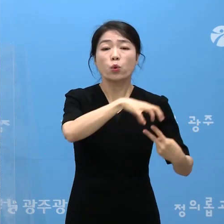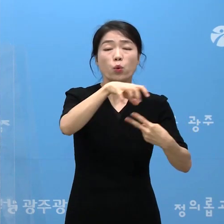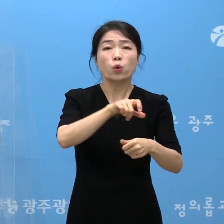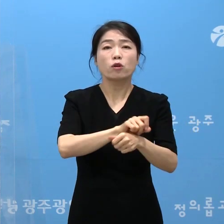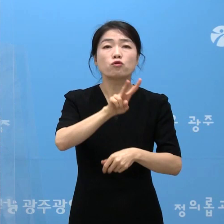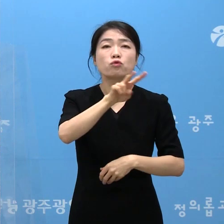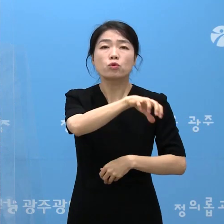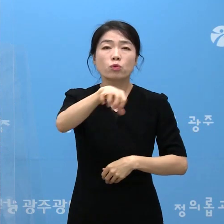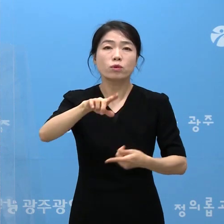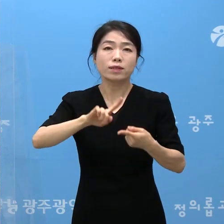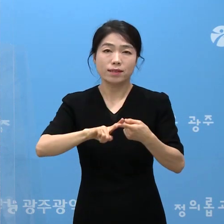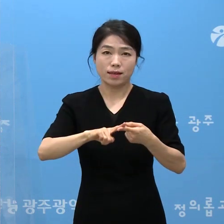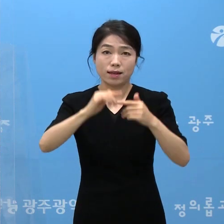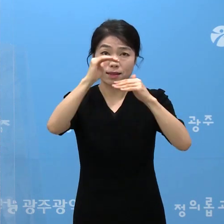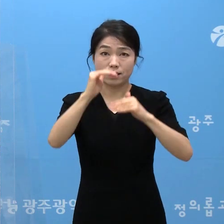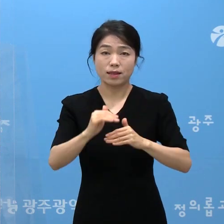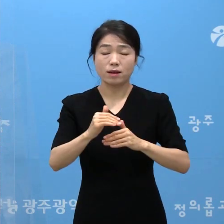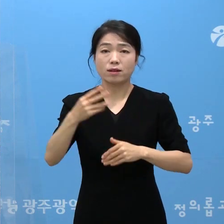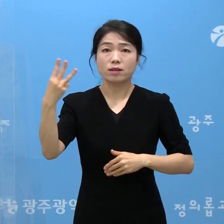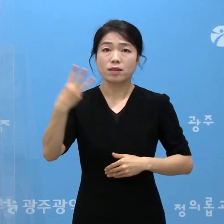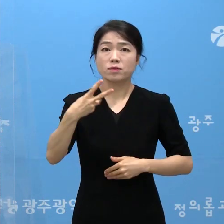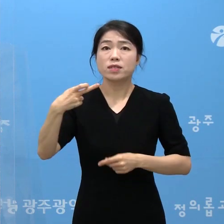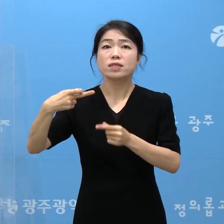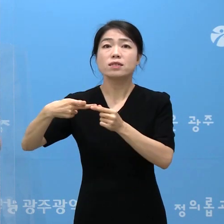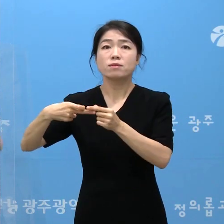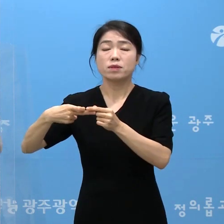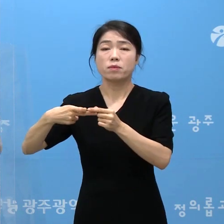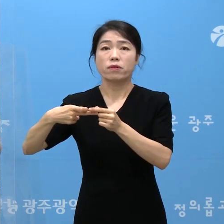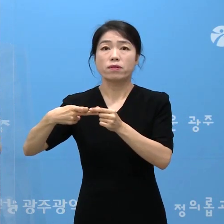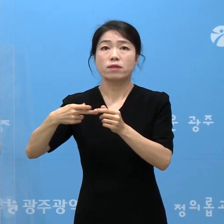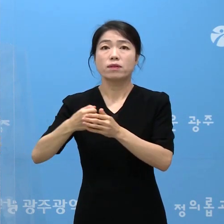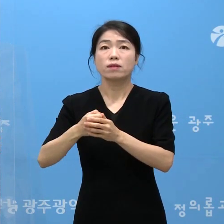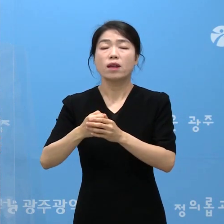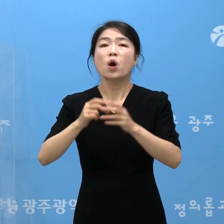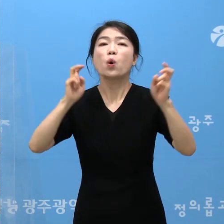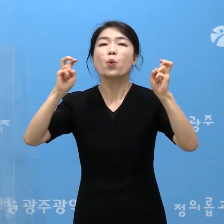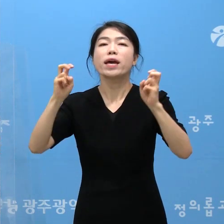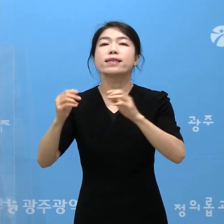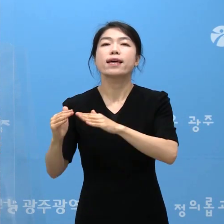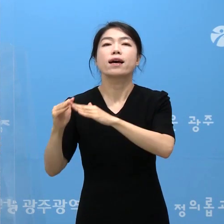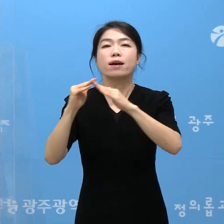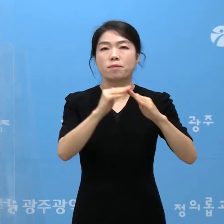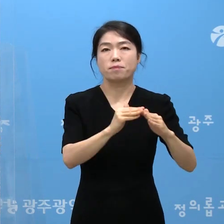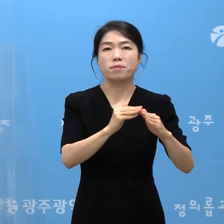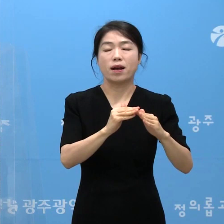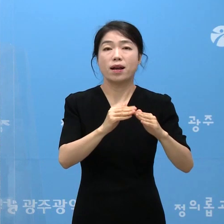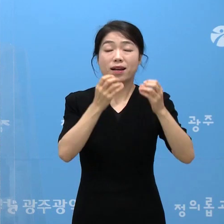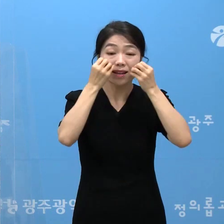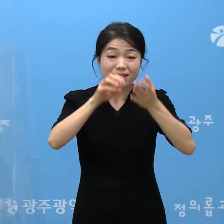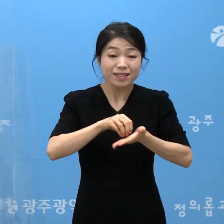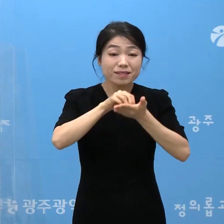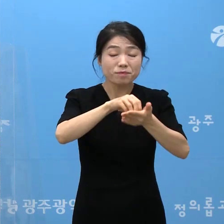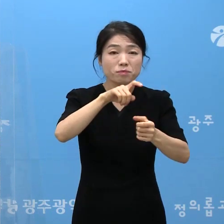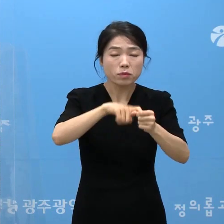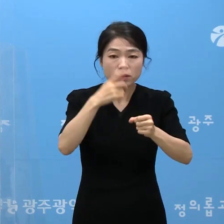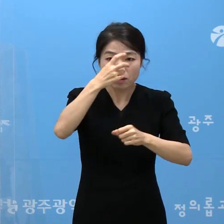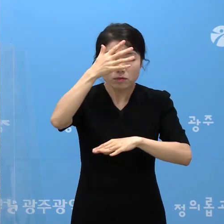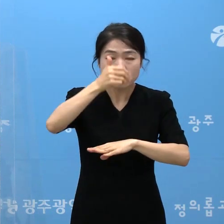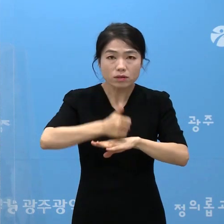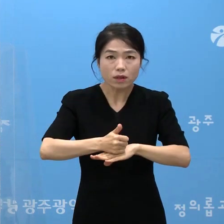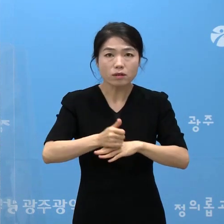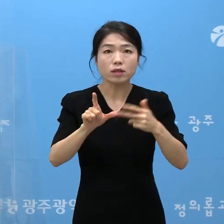대한 상황입니다. 3,012번 환자는 이직으로 인한 신규 입사를 위해 검사한 결과